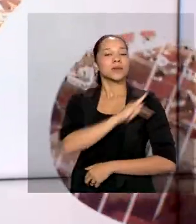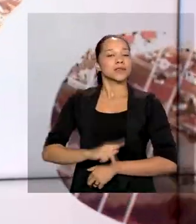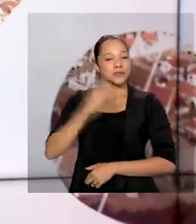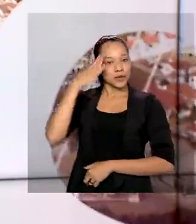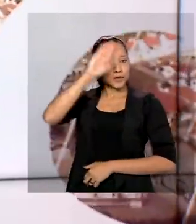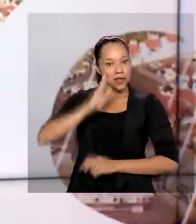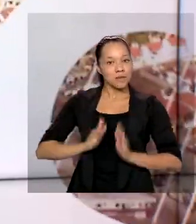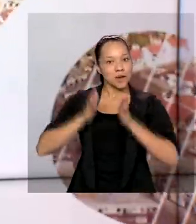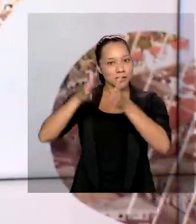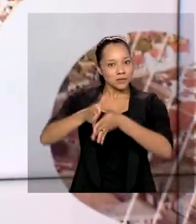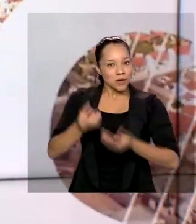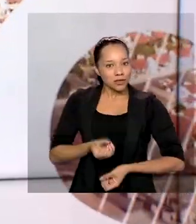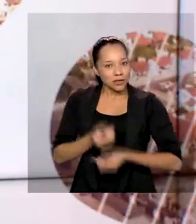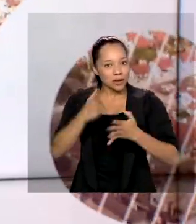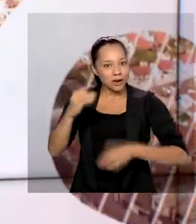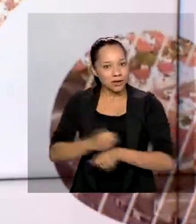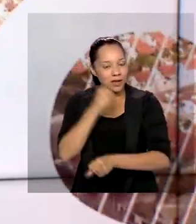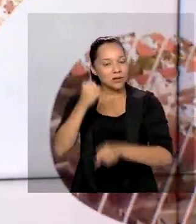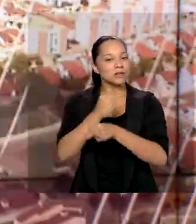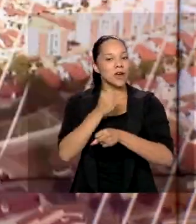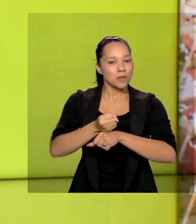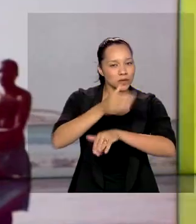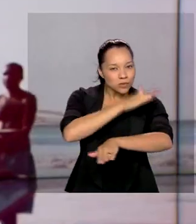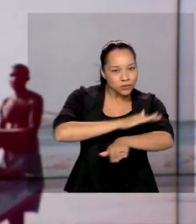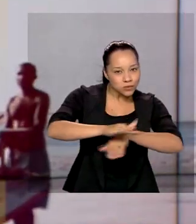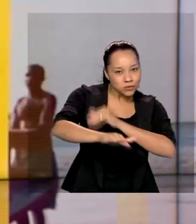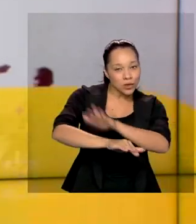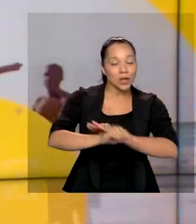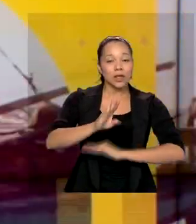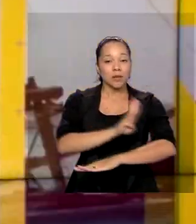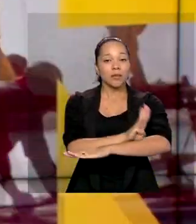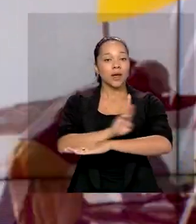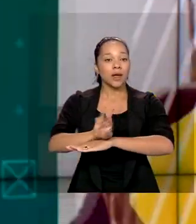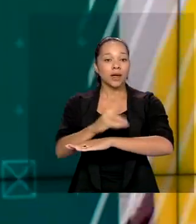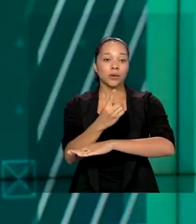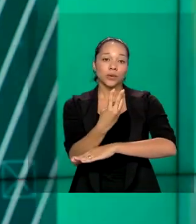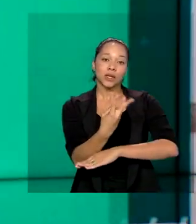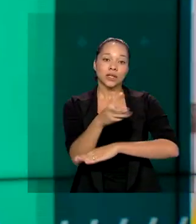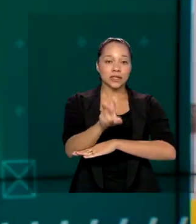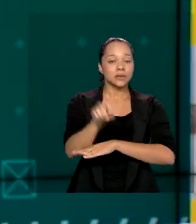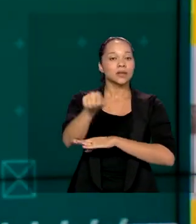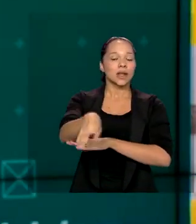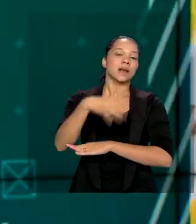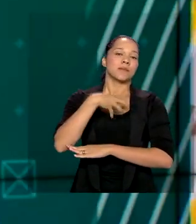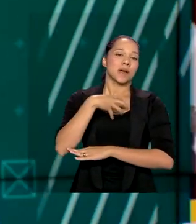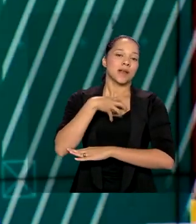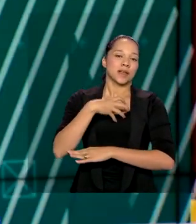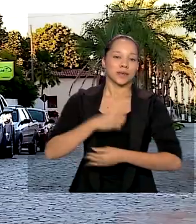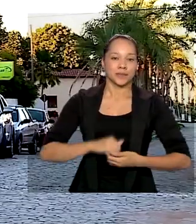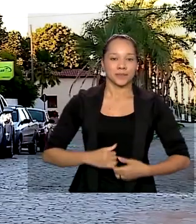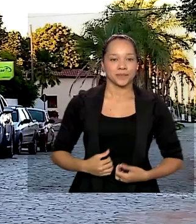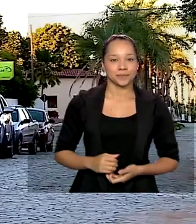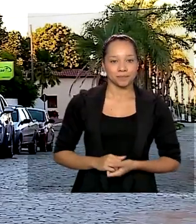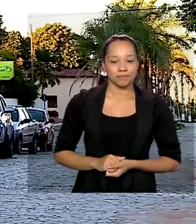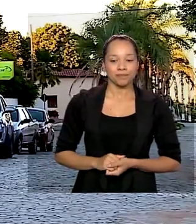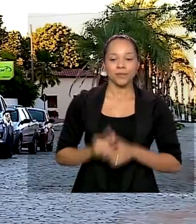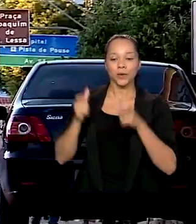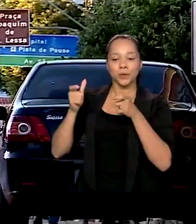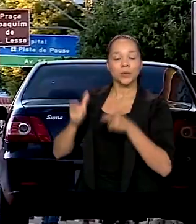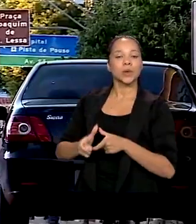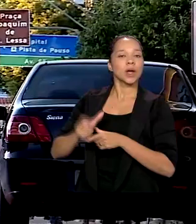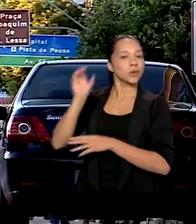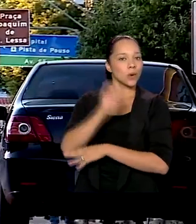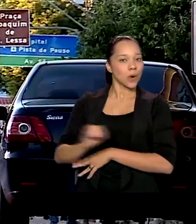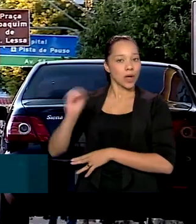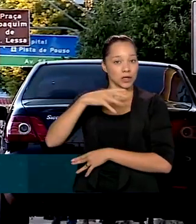participou da entrega das obras de pavimentação na BR-135, em Coribe, na Bahia. Localizado no